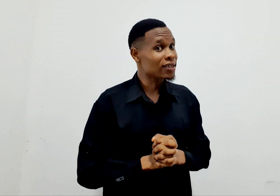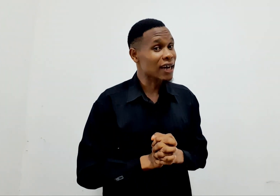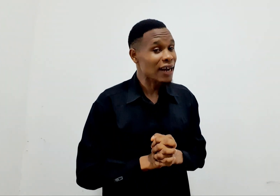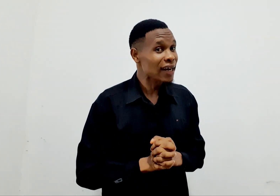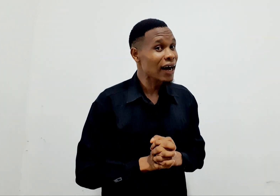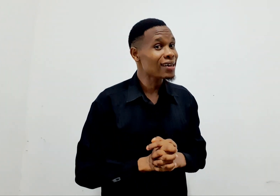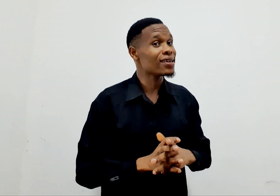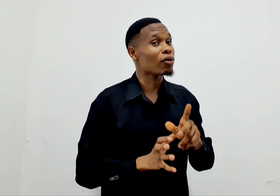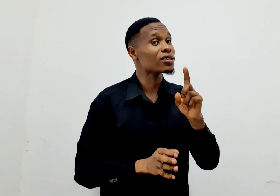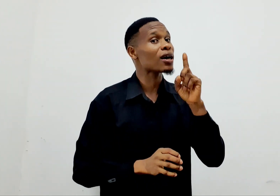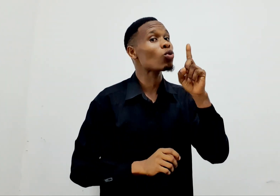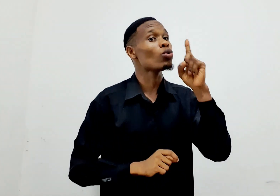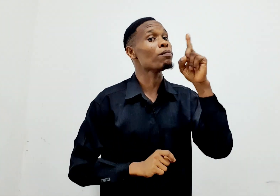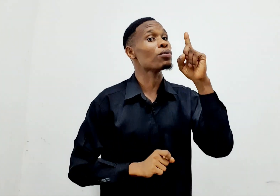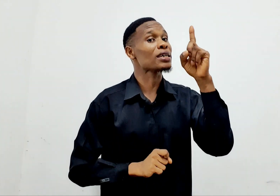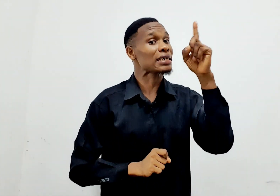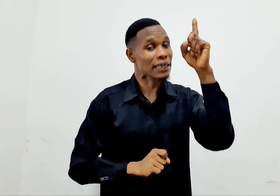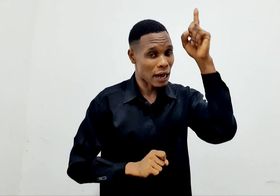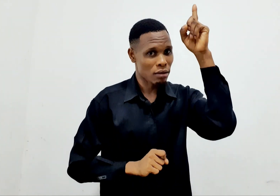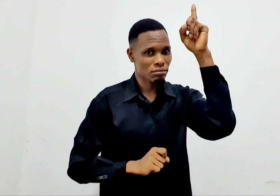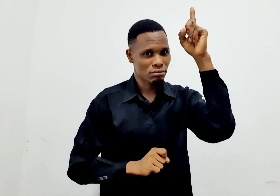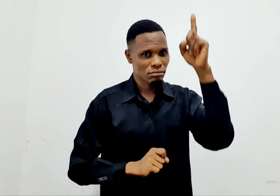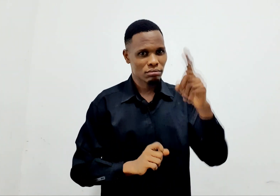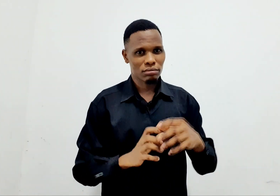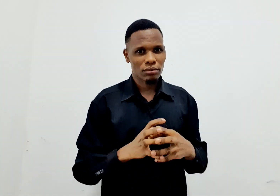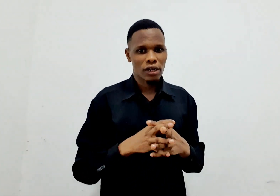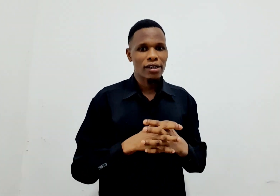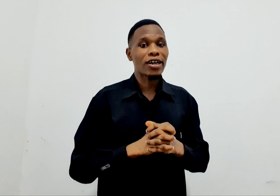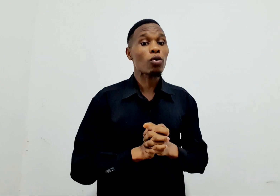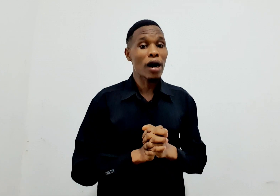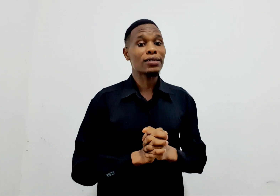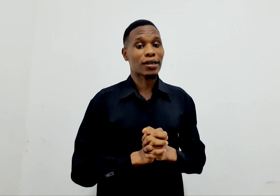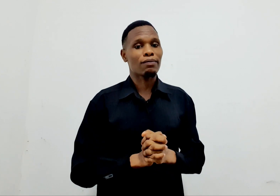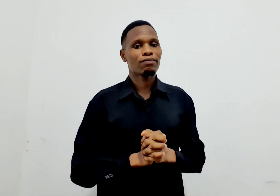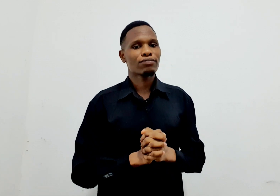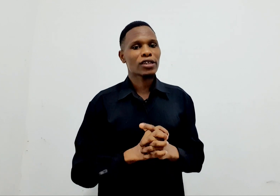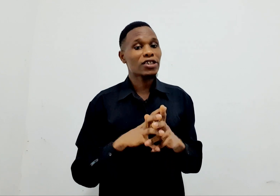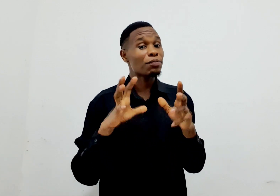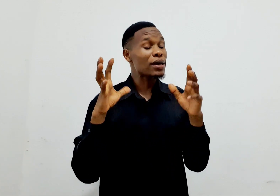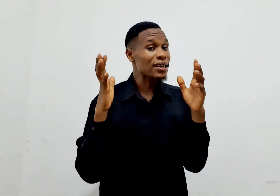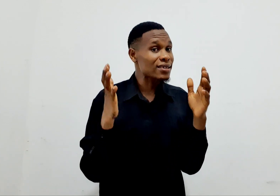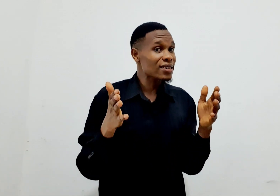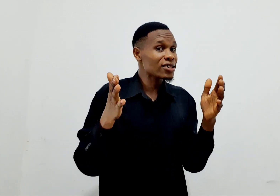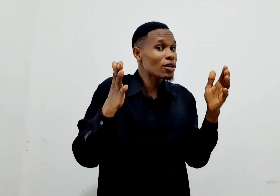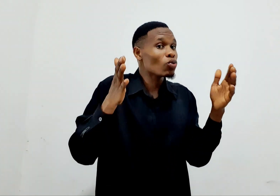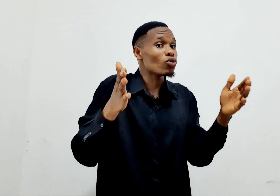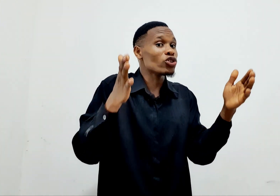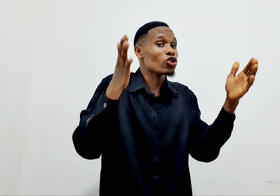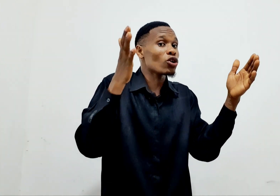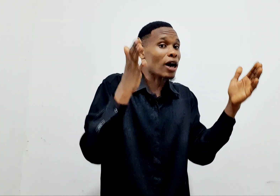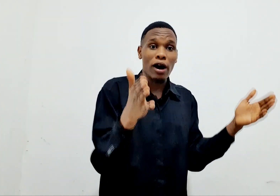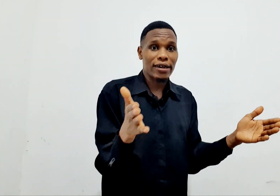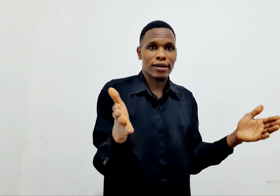Talaka inaweza kuepukika. Chakwanza, jipendezeshe kuliko kawaida.